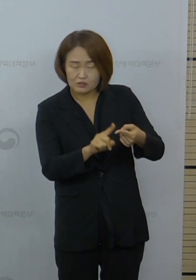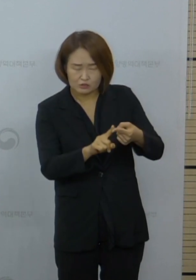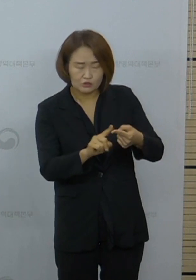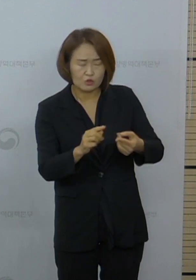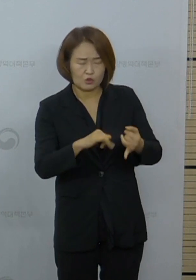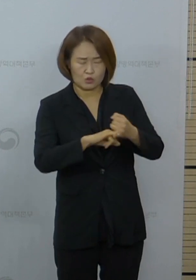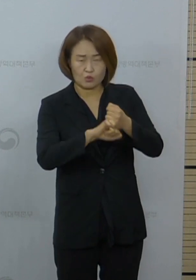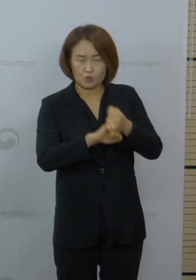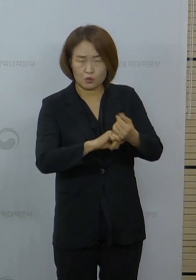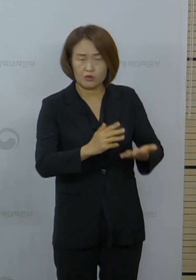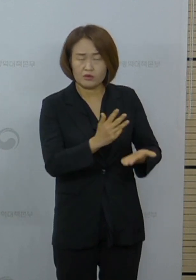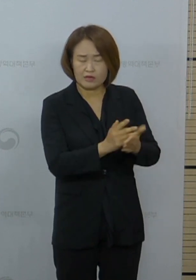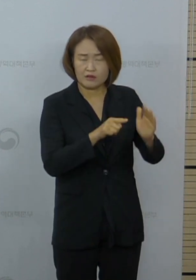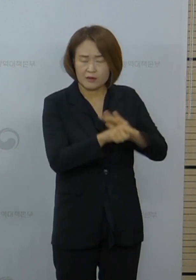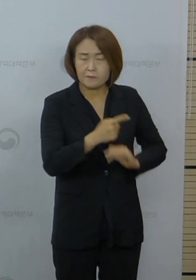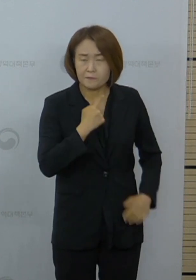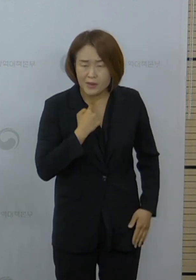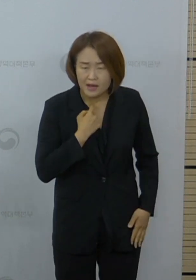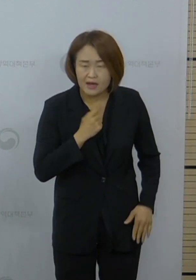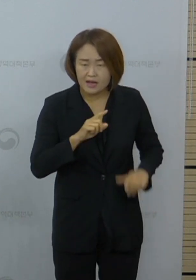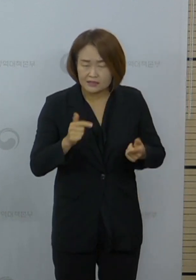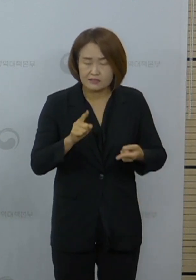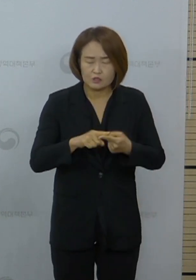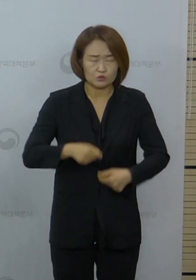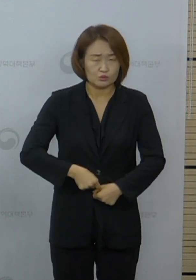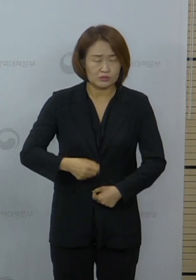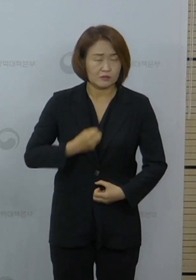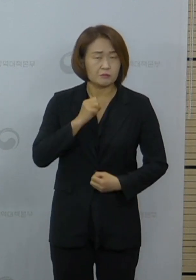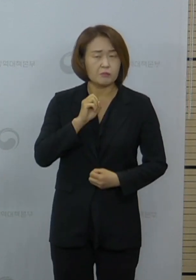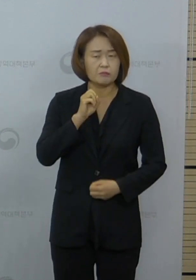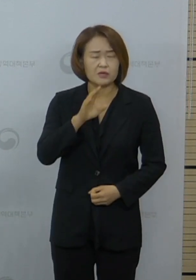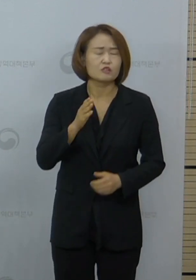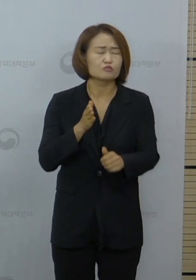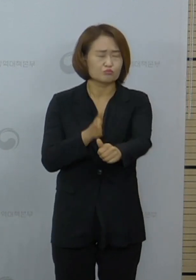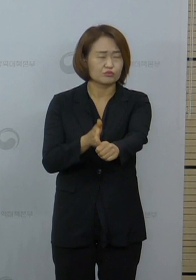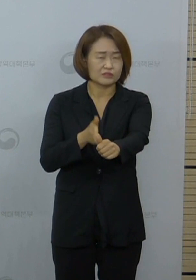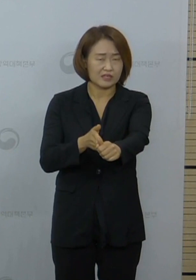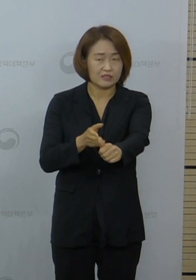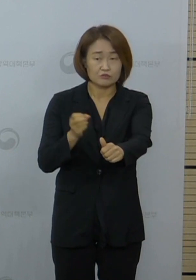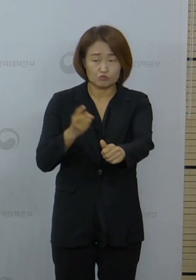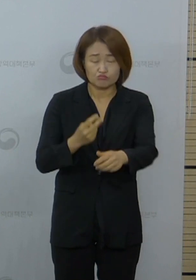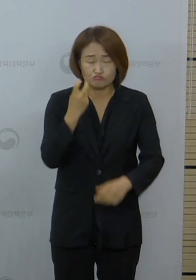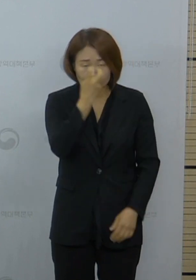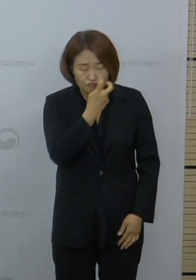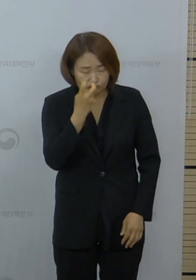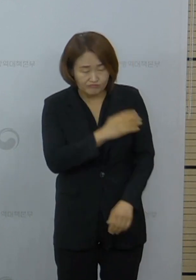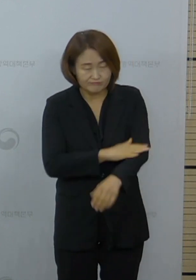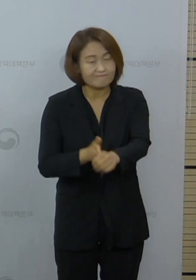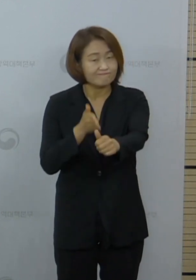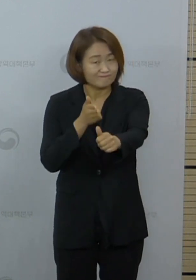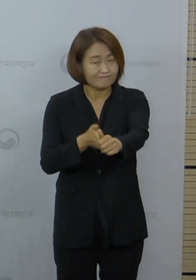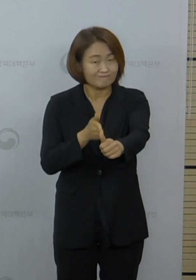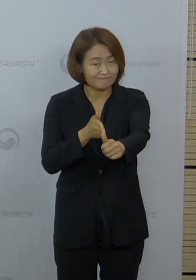증상 유무와 관계없이 적극적인 진단검사를 실시해 주실 것을 요청하였습니다.